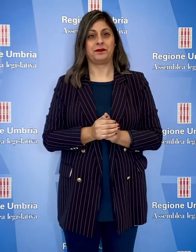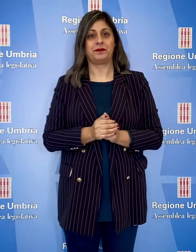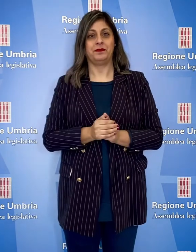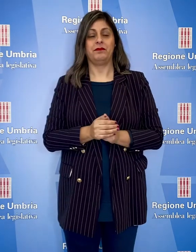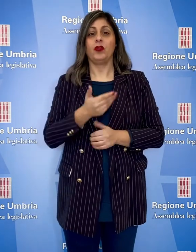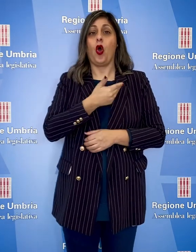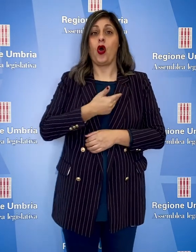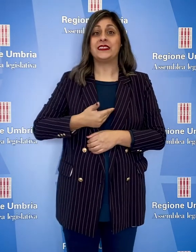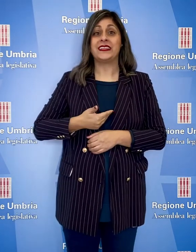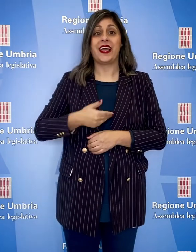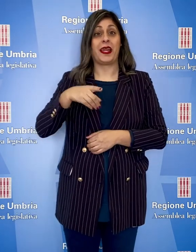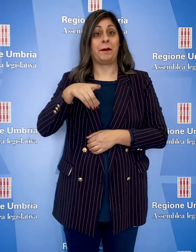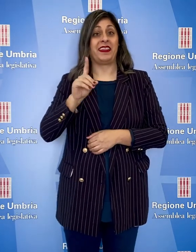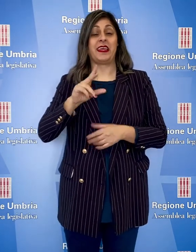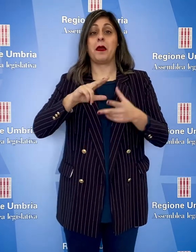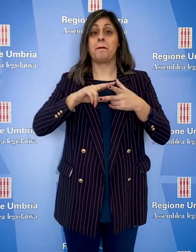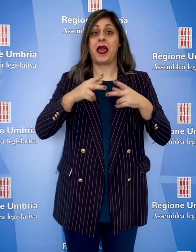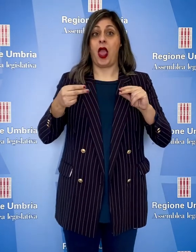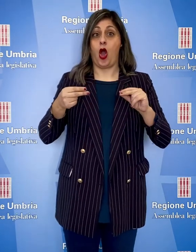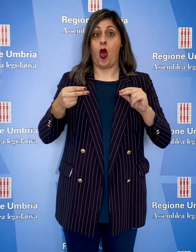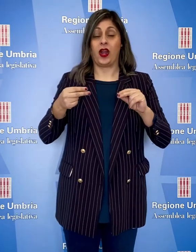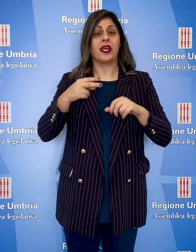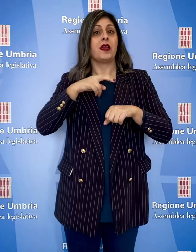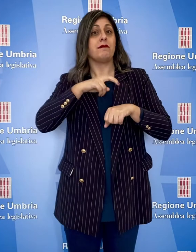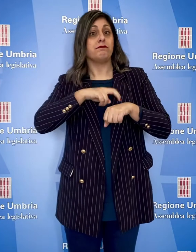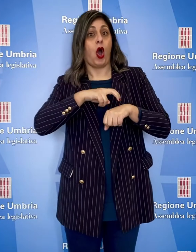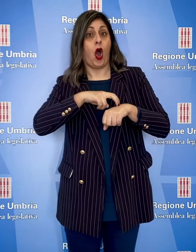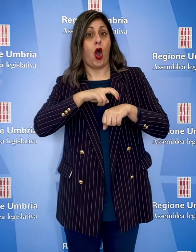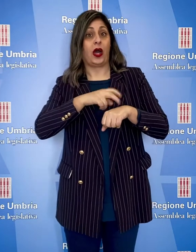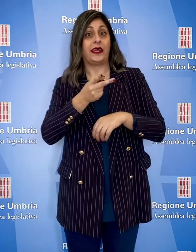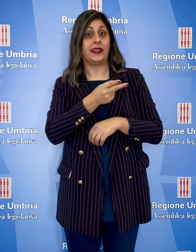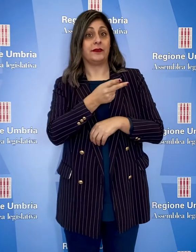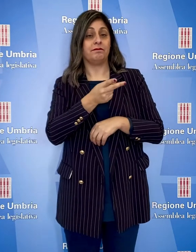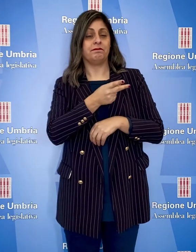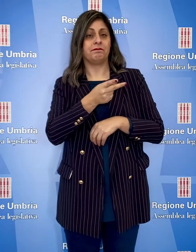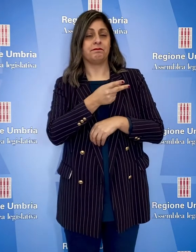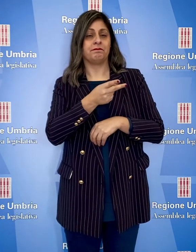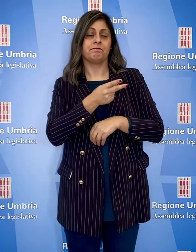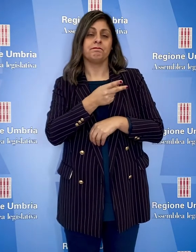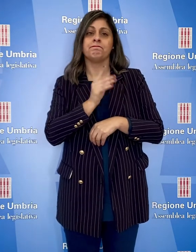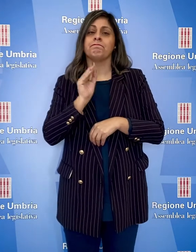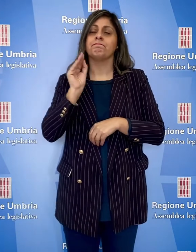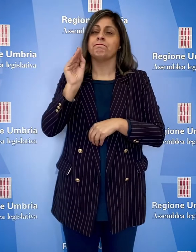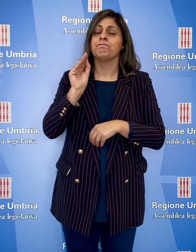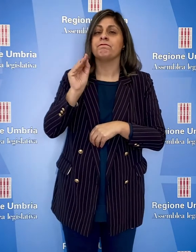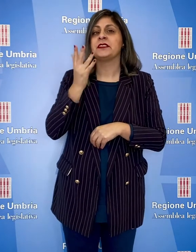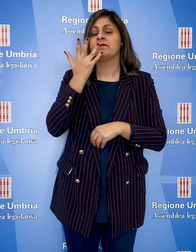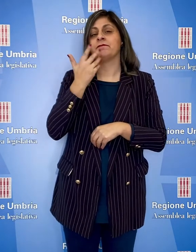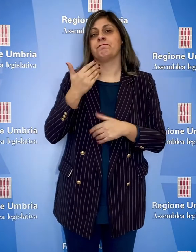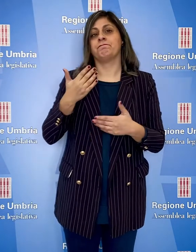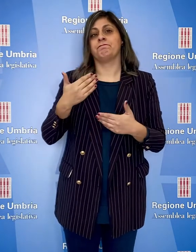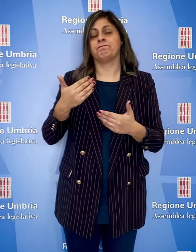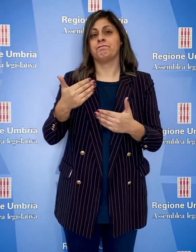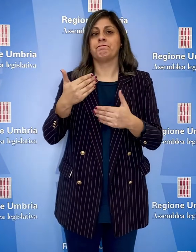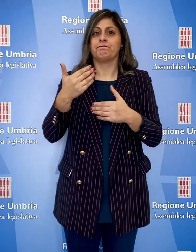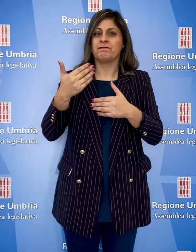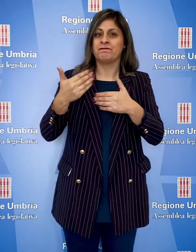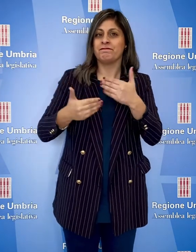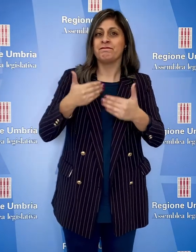consiglieri del Partito Democratico, Simona Meloni e Tommaso Bori, hanno auspicato la piena strutturazione e